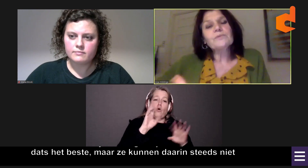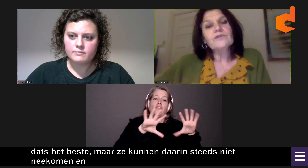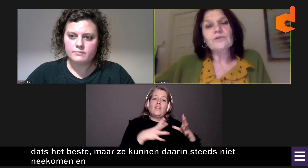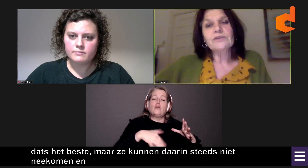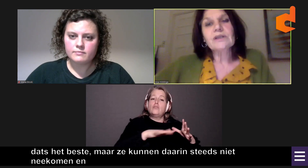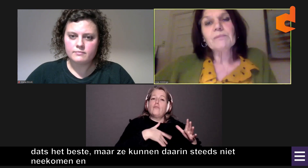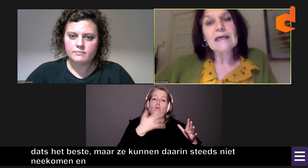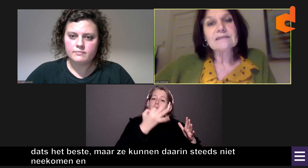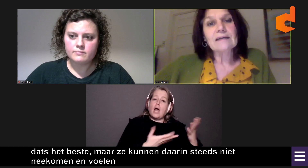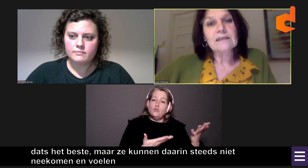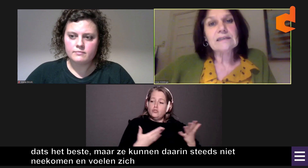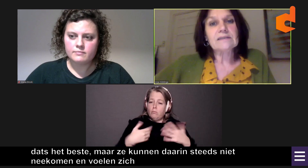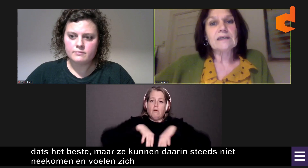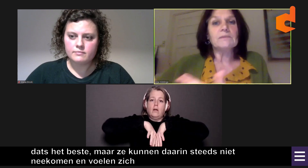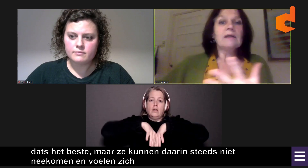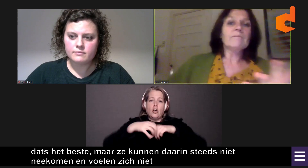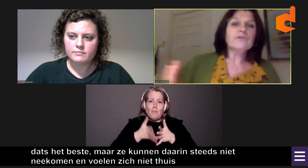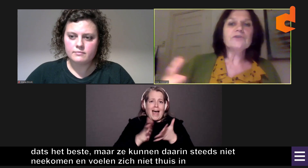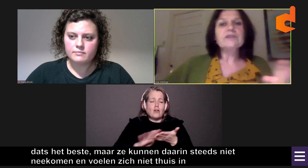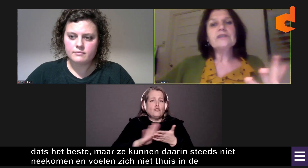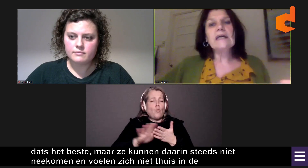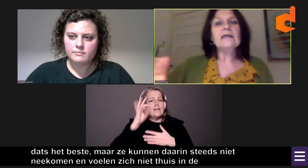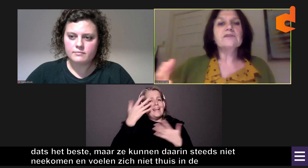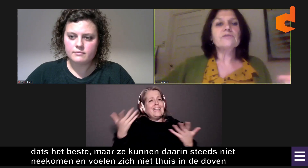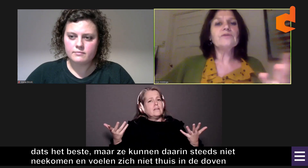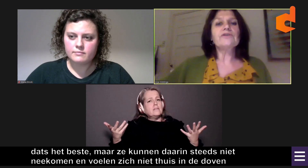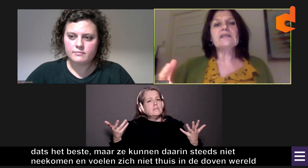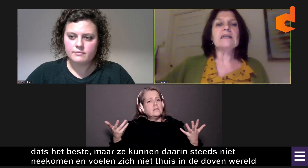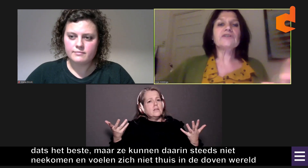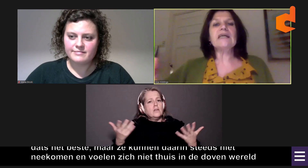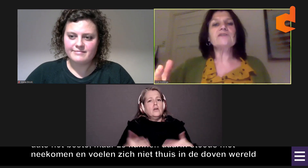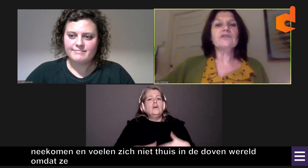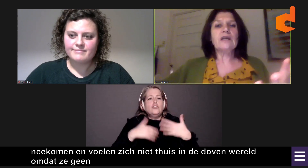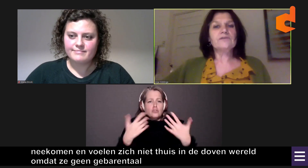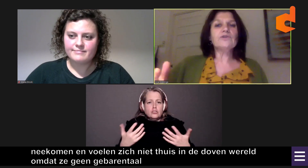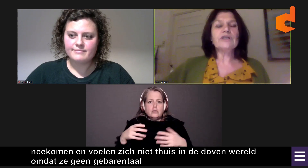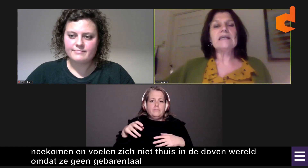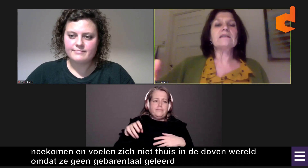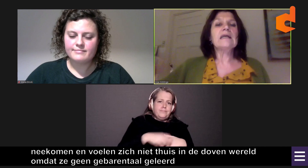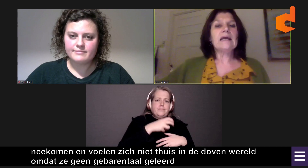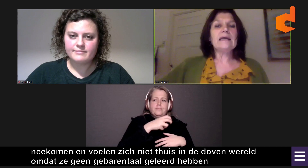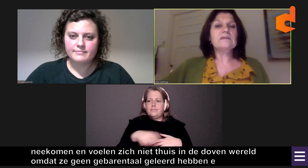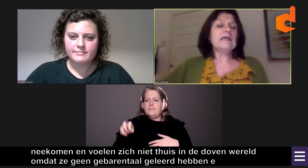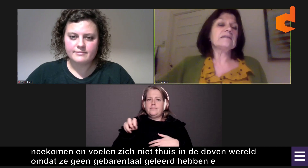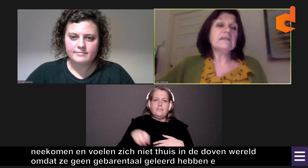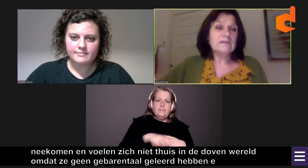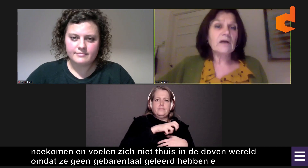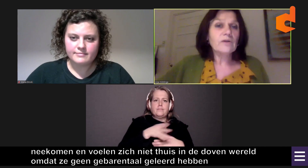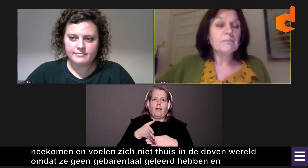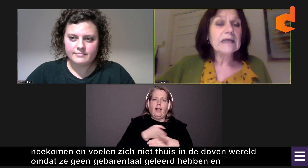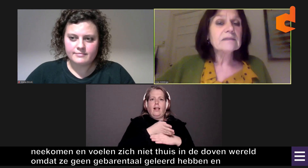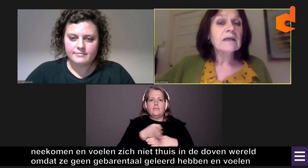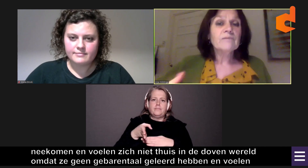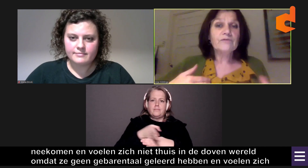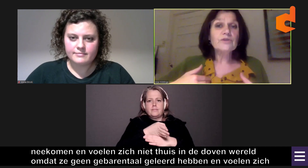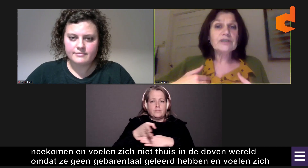wereld omdat ze nooit de gebarentaal geleerd hebben. Ze voelen zich daar steeds tussenin en in het